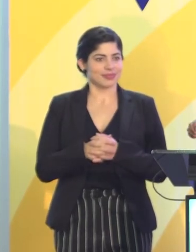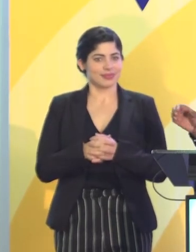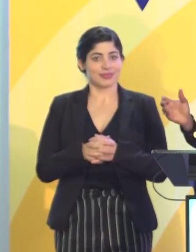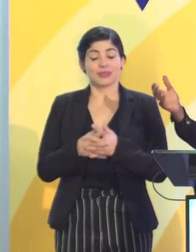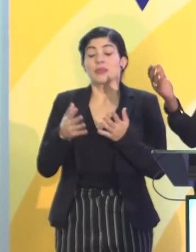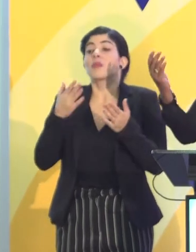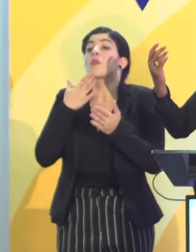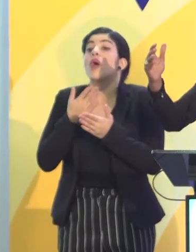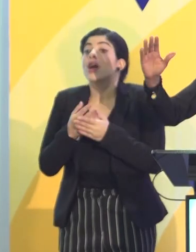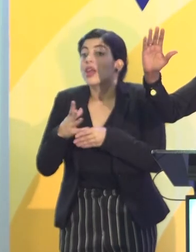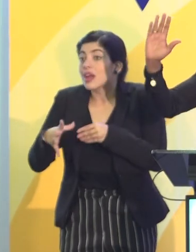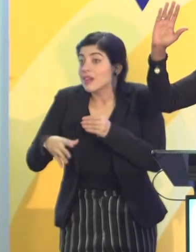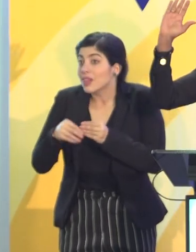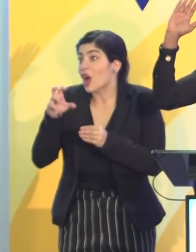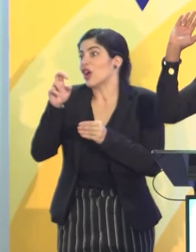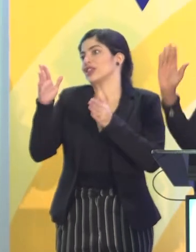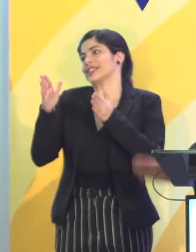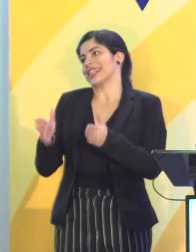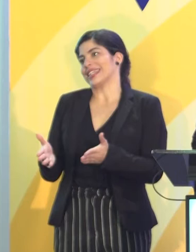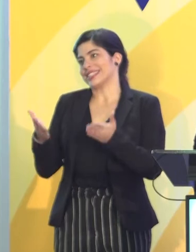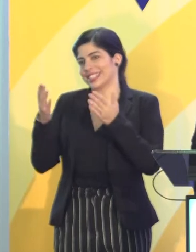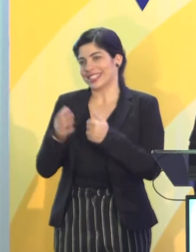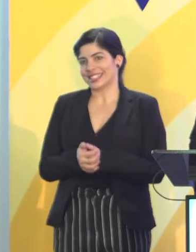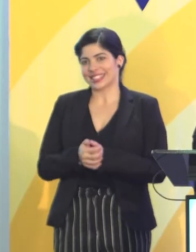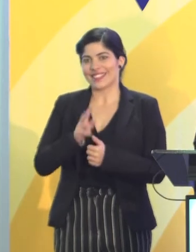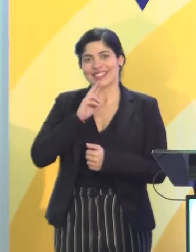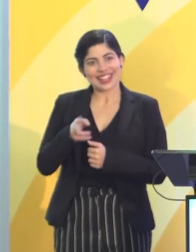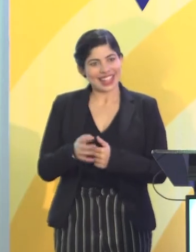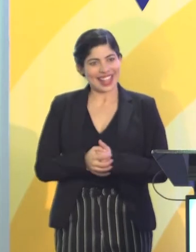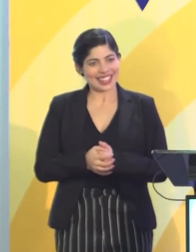Bueno, y además costarricense, ¿verdad?